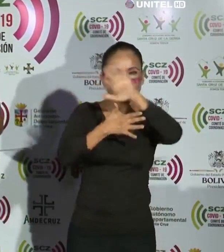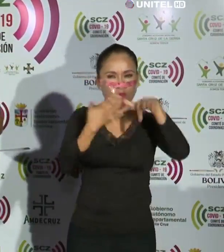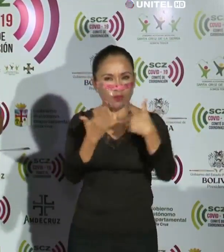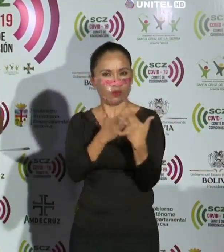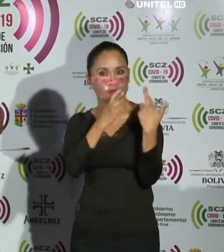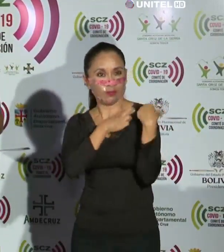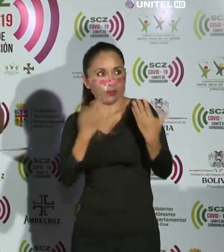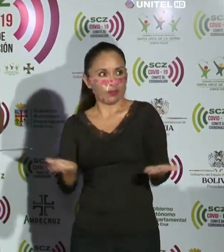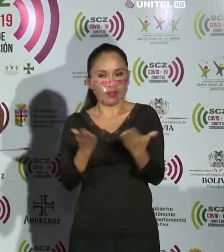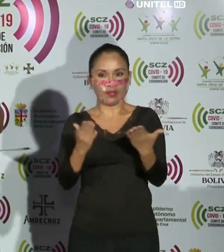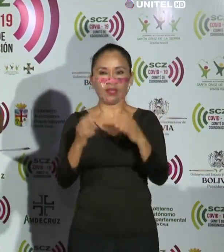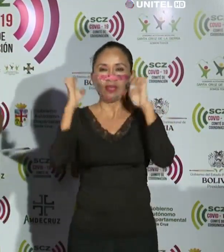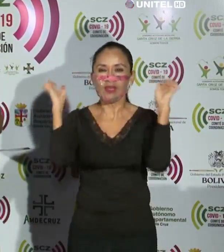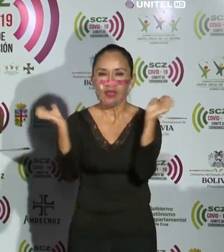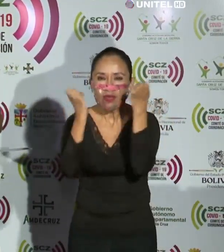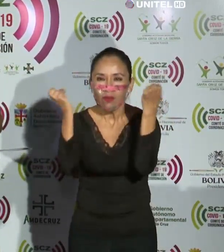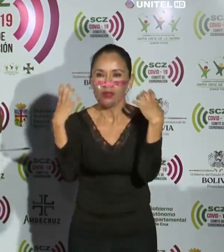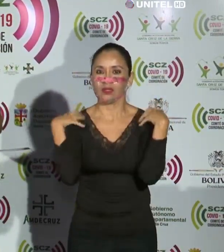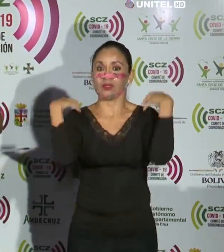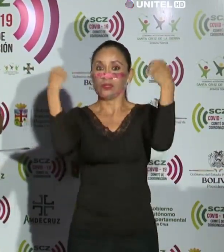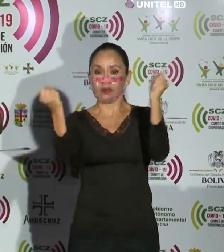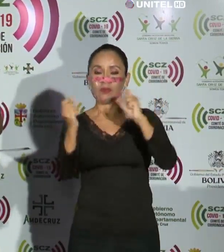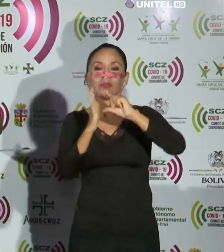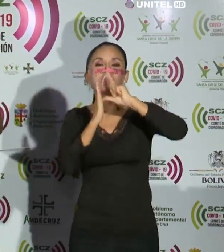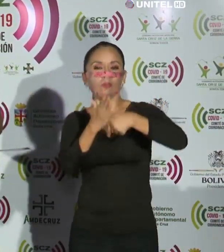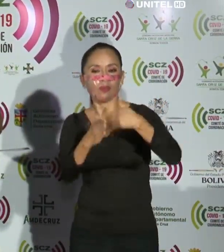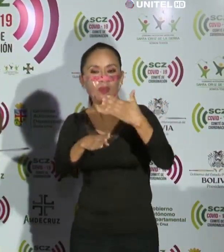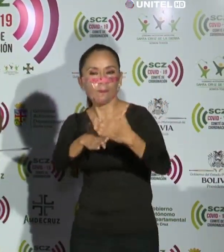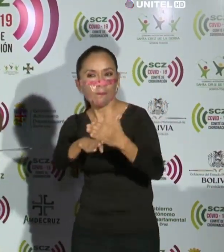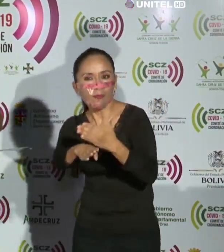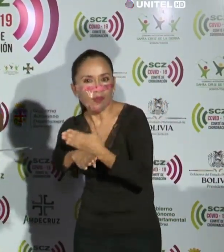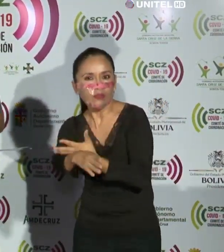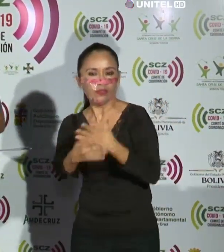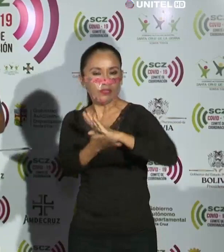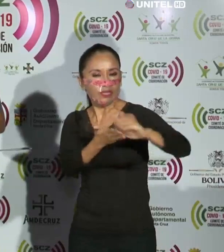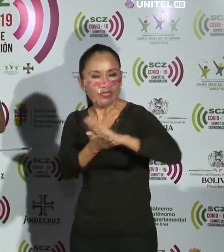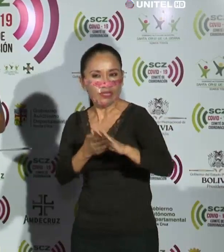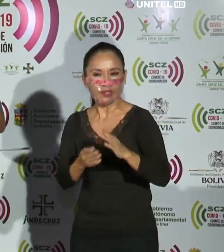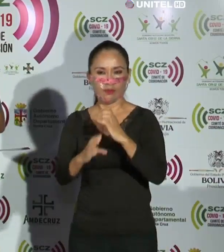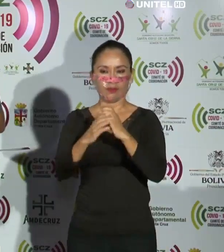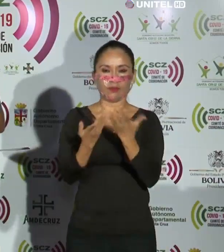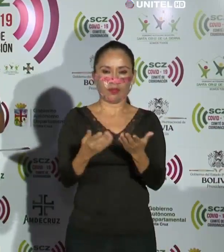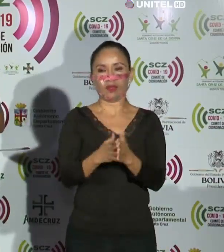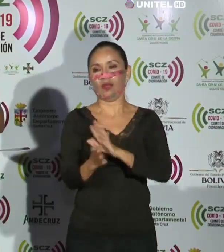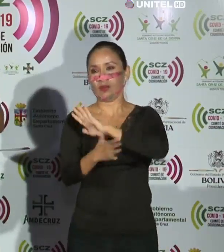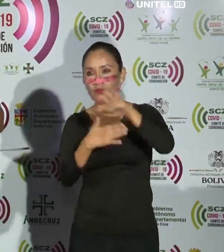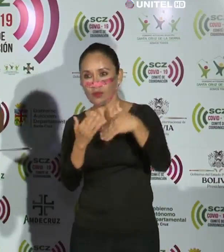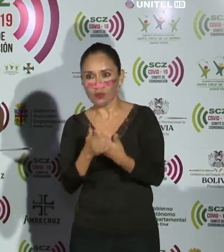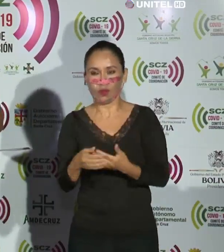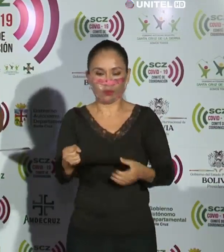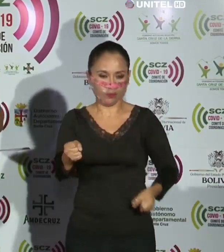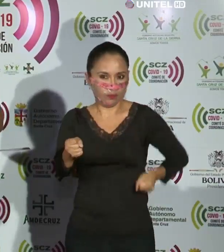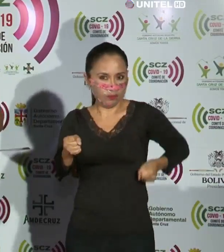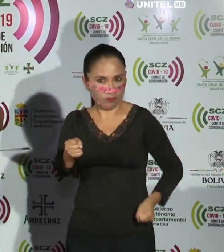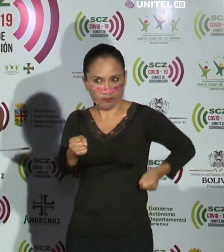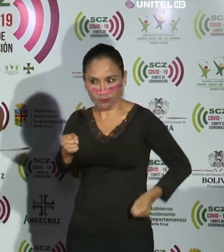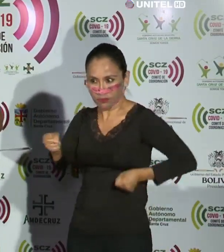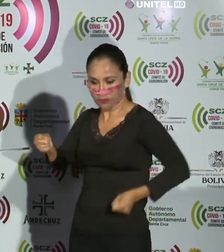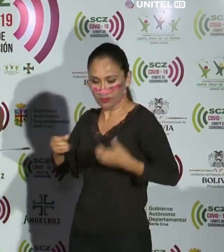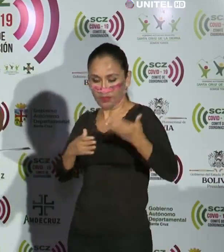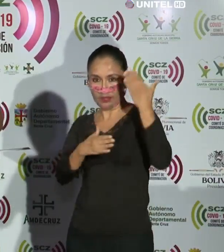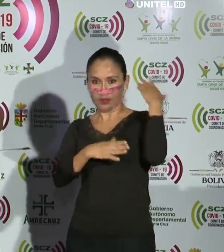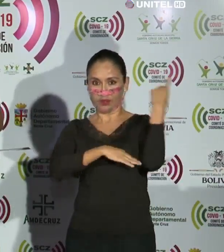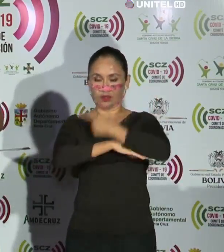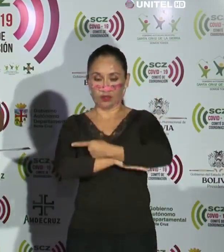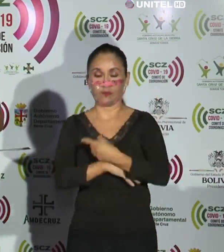la emergencia sanitaria después del proceso de desinfección que han tenido en los días anteriores. Hoy, 13